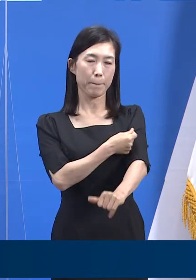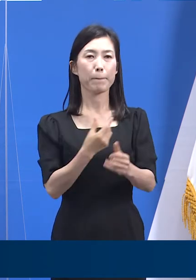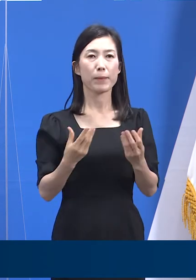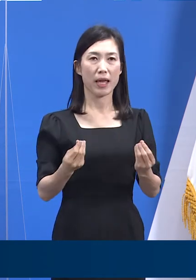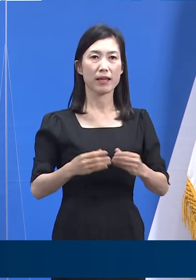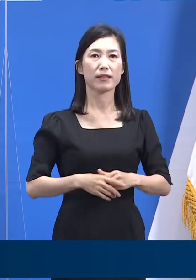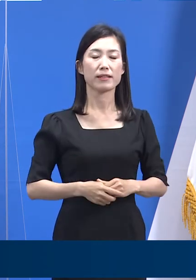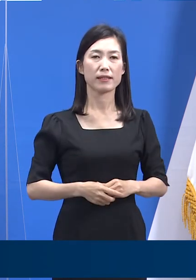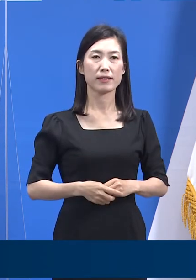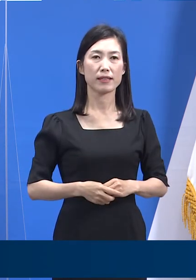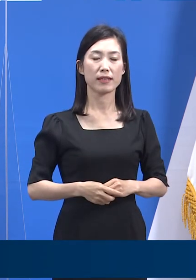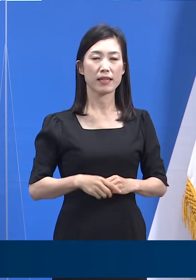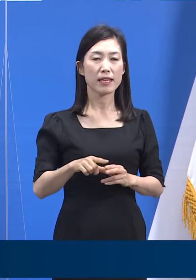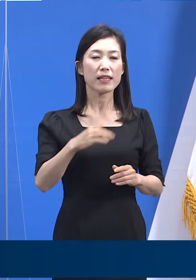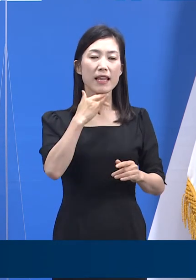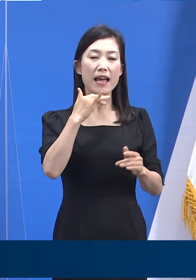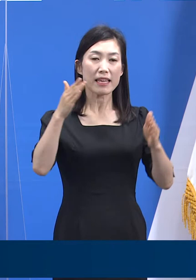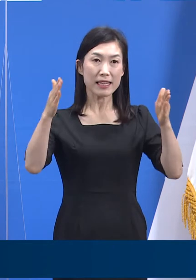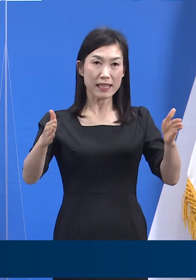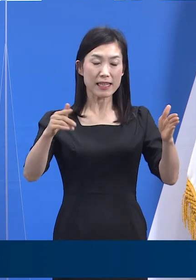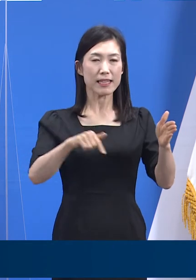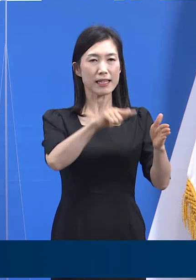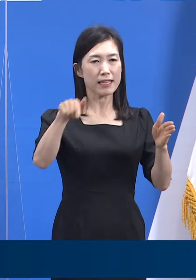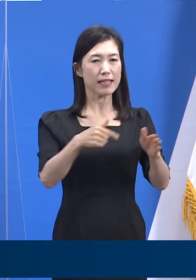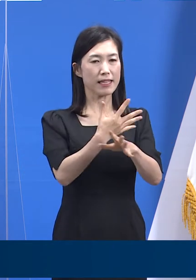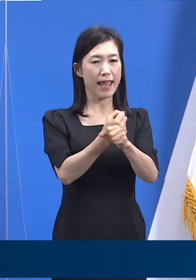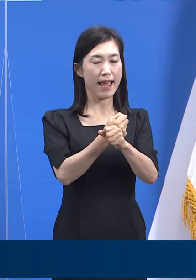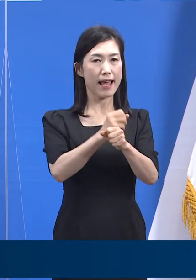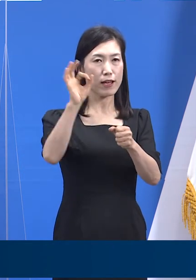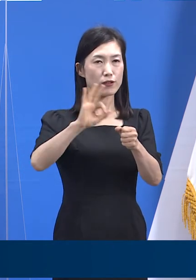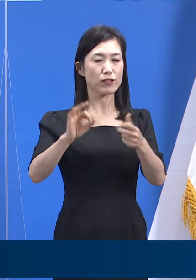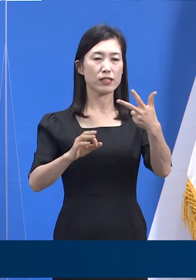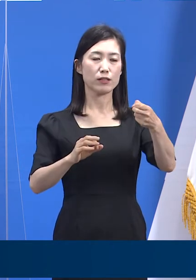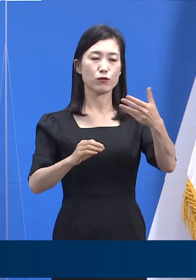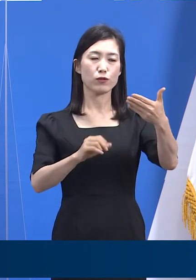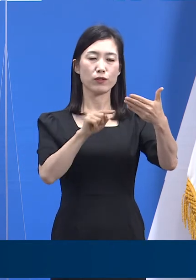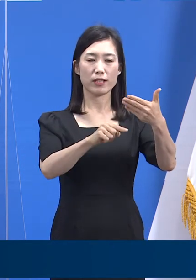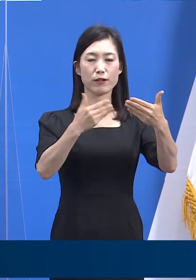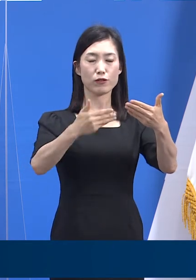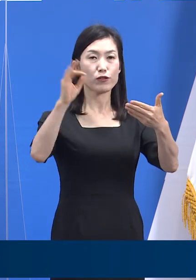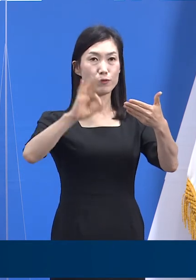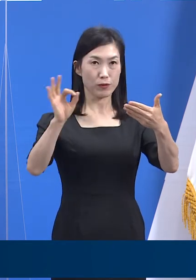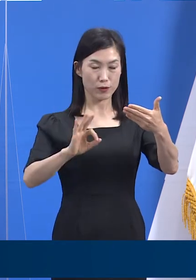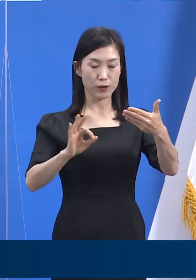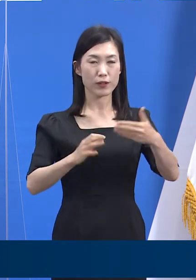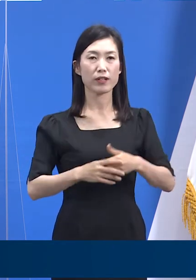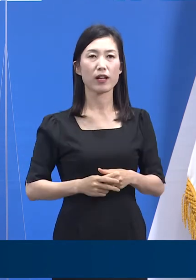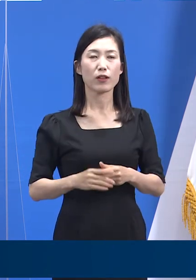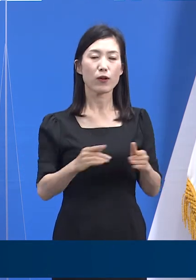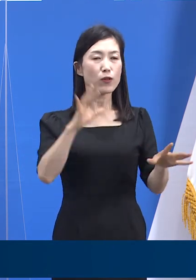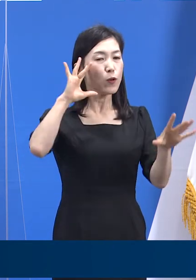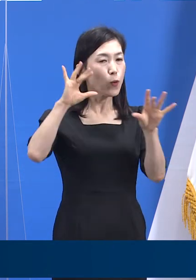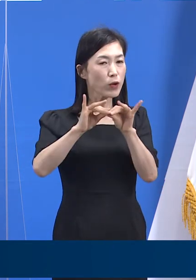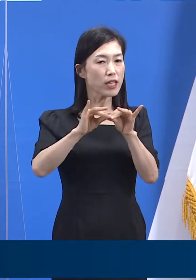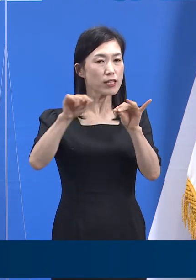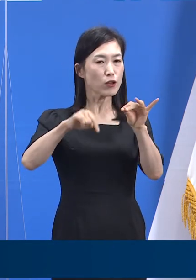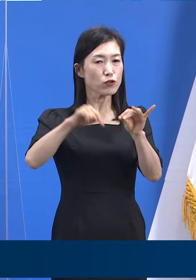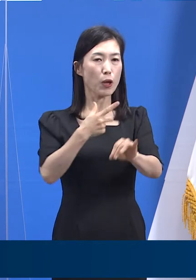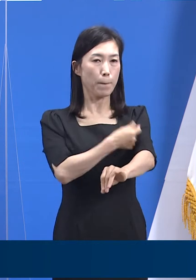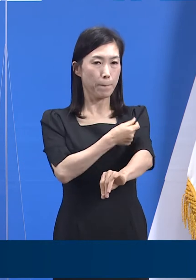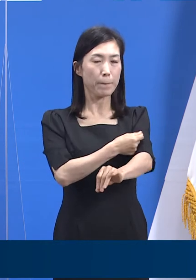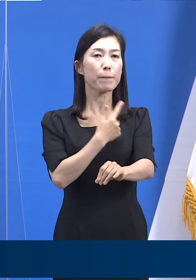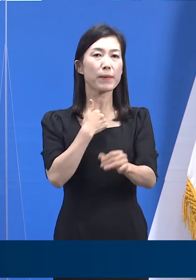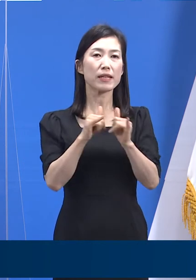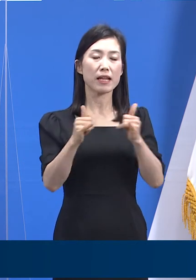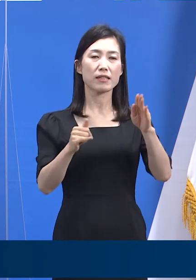이 연령군의 대상자 대비 예약률은 79.9%이고 동의자 대비 접종률은 45